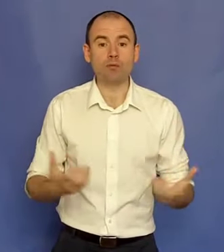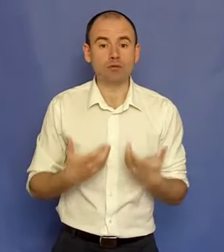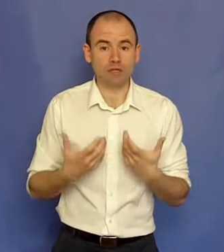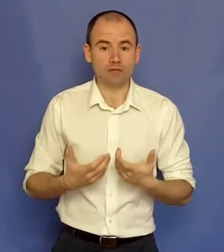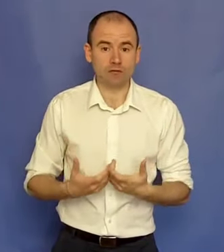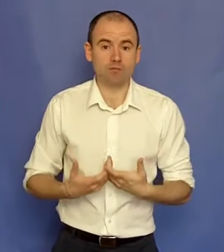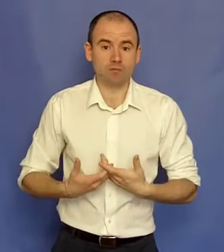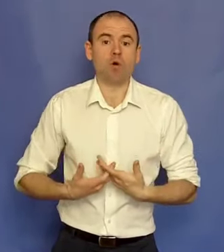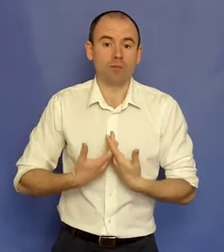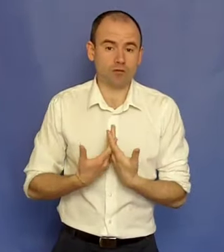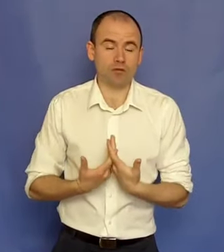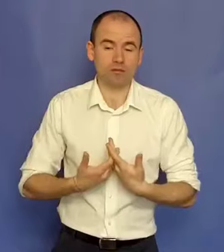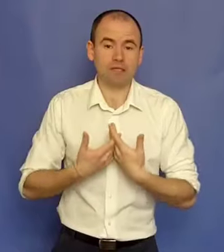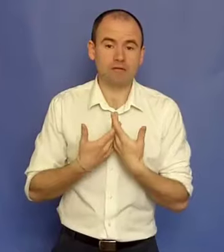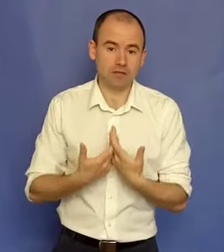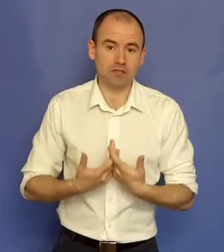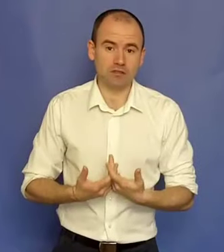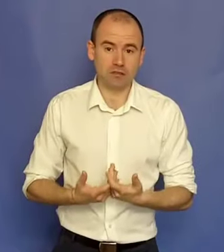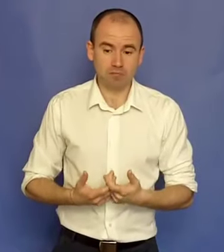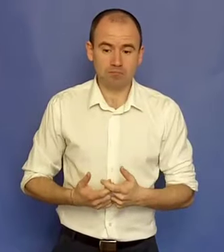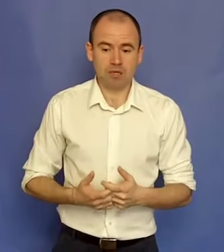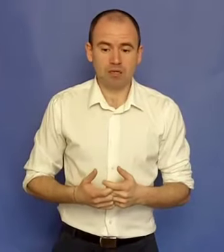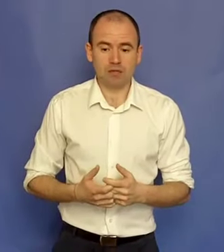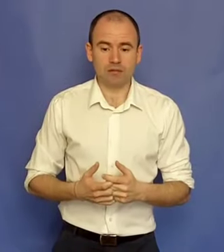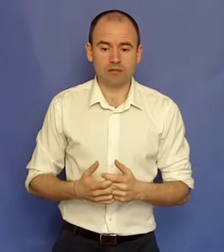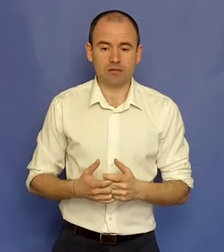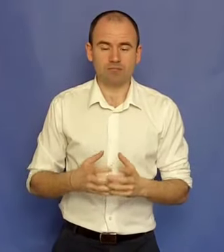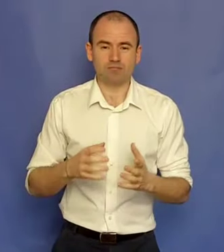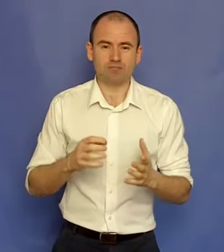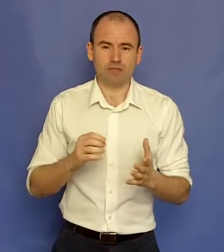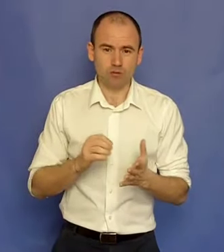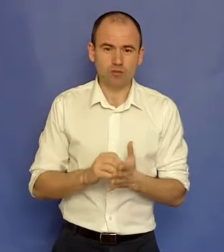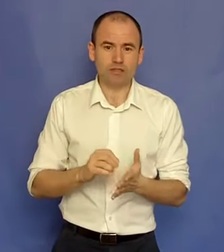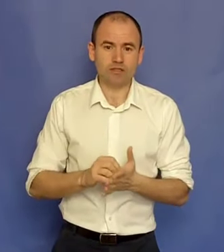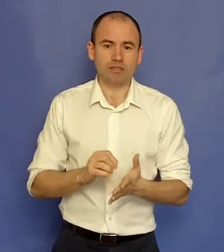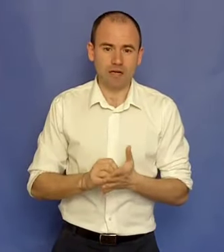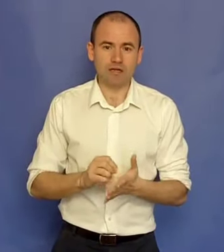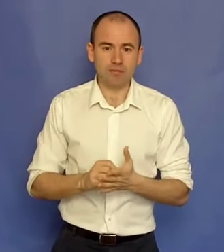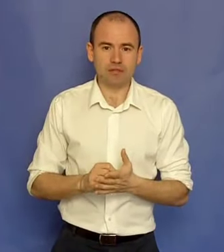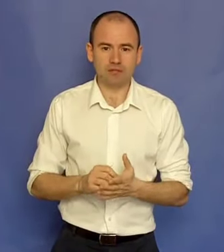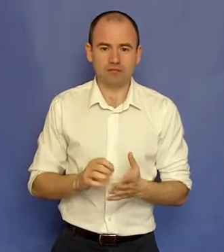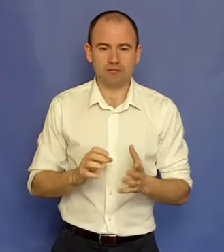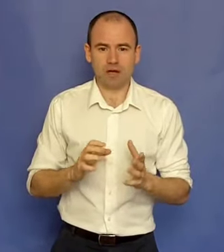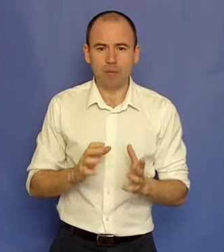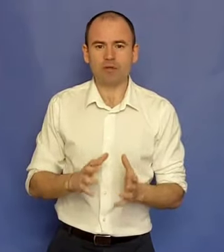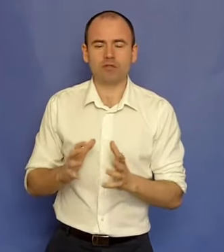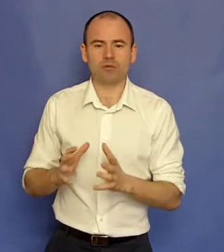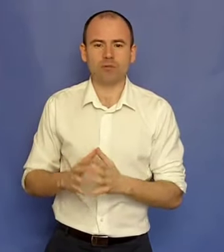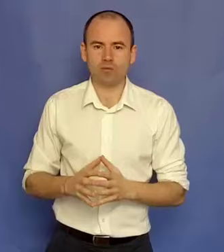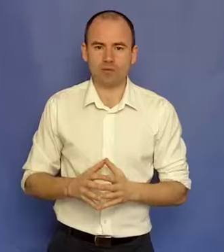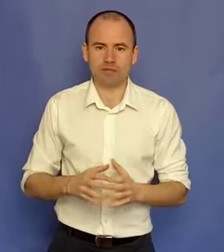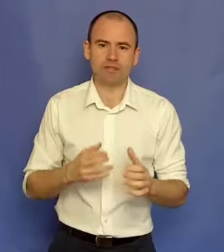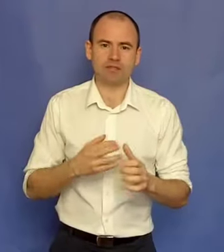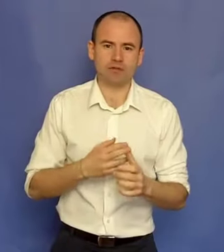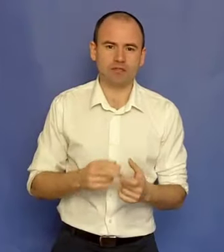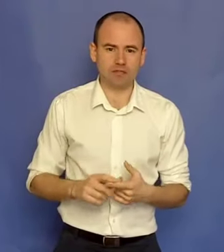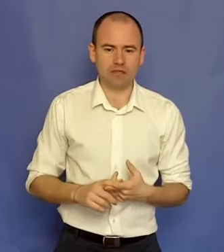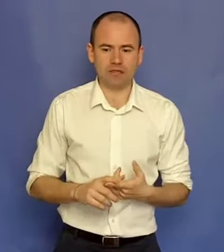timpul puterea de a fi o persoană, fericită, însă atunci când ești sărac, lipit, apar și anumite probleme de stimă de sine,